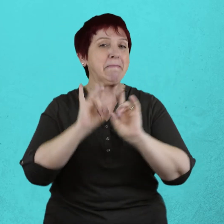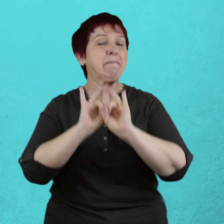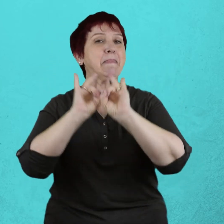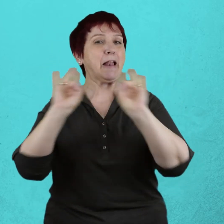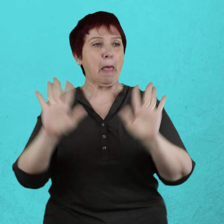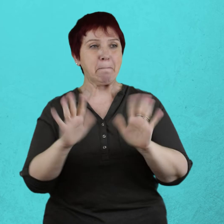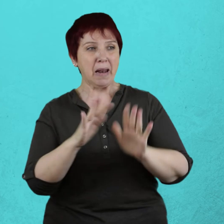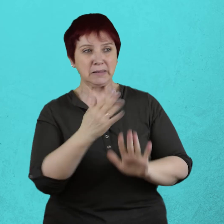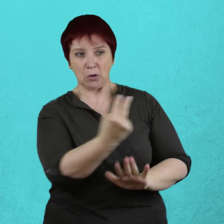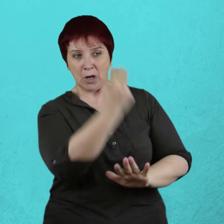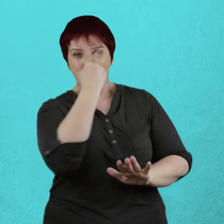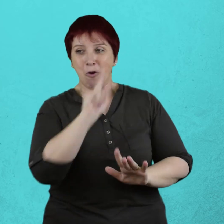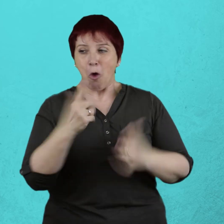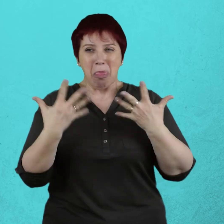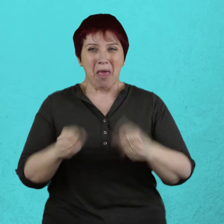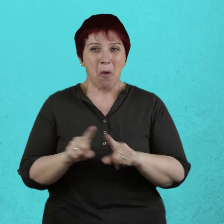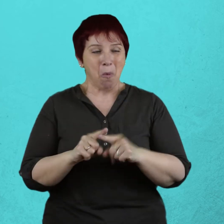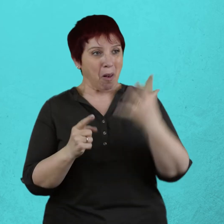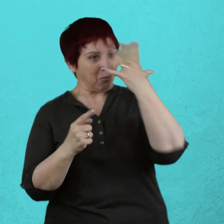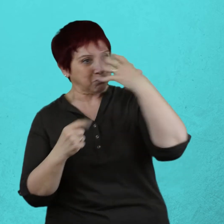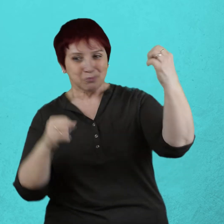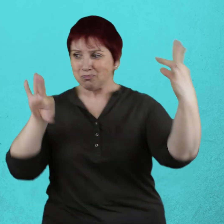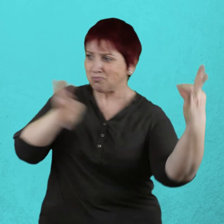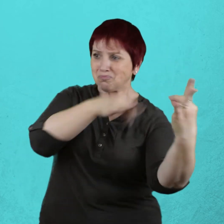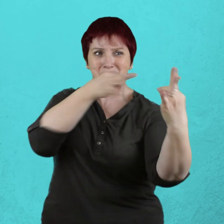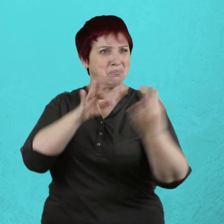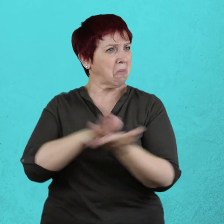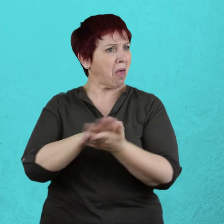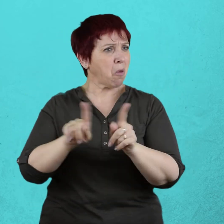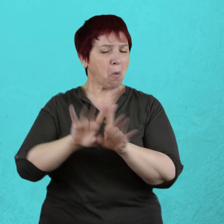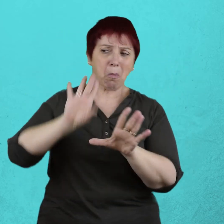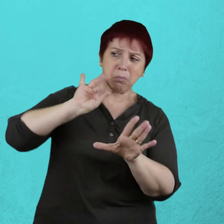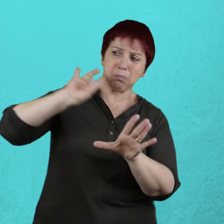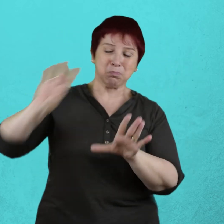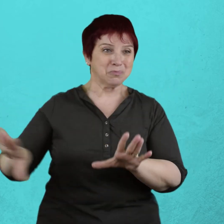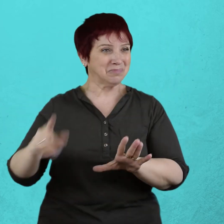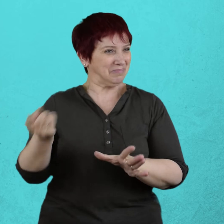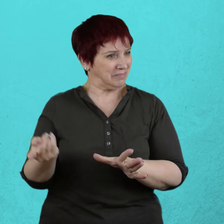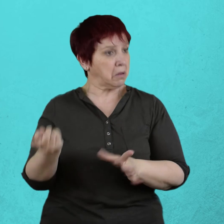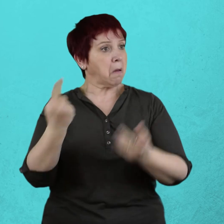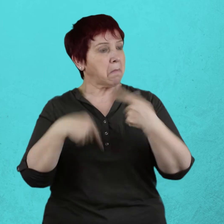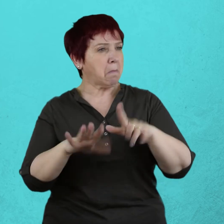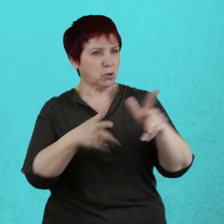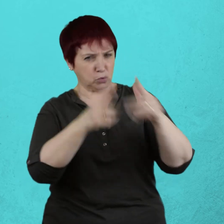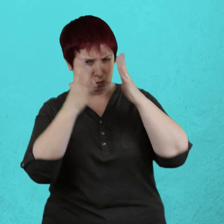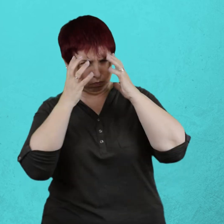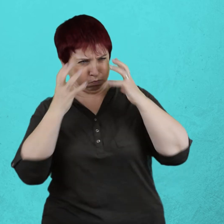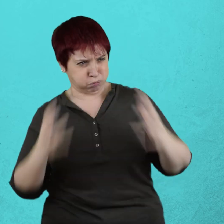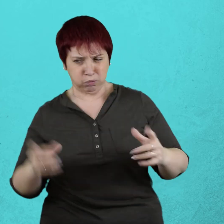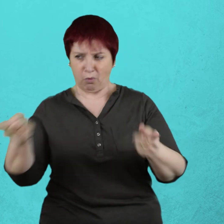Aquello parecía revelar, muy claramente, que habían sido defraudados en su esperanza de oír un concierto de violín hermoso o al